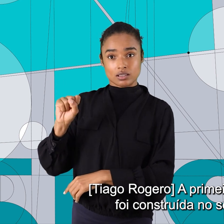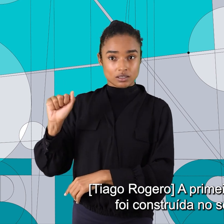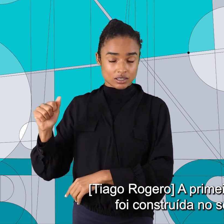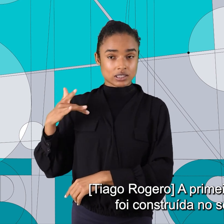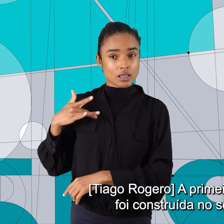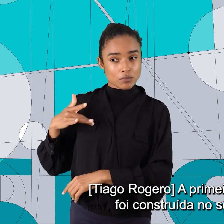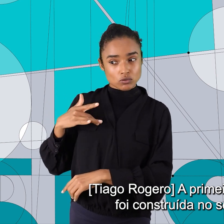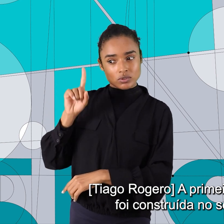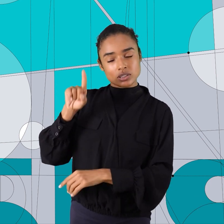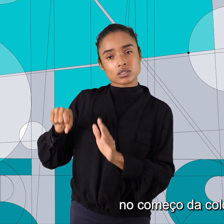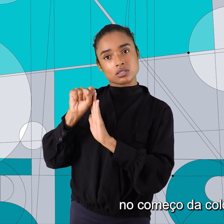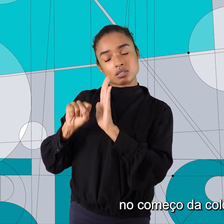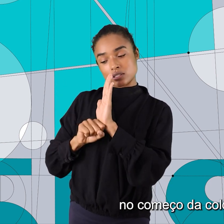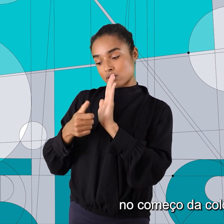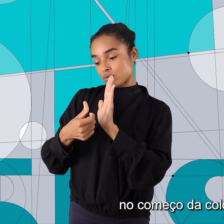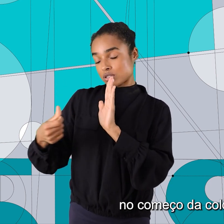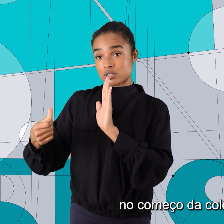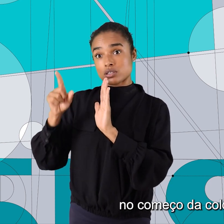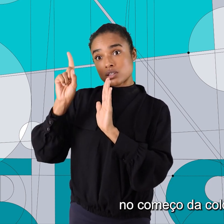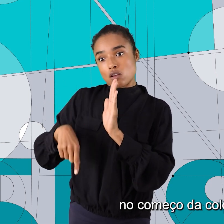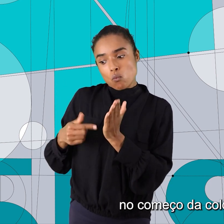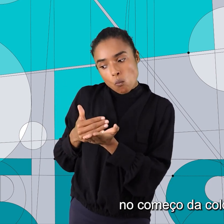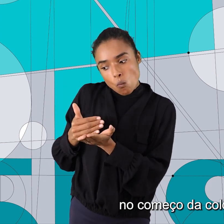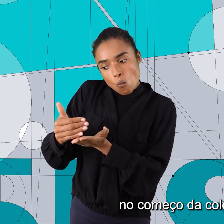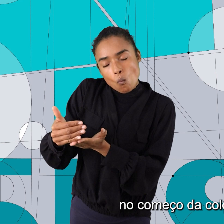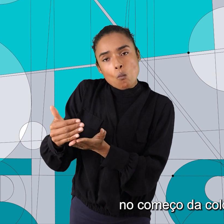construída no século XVI, no começo da colonização.